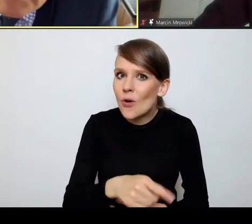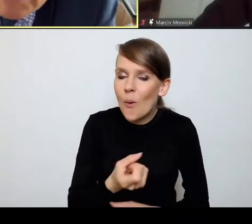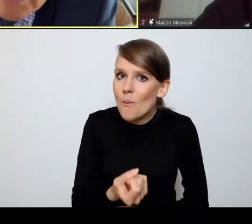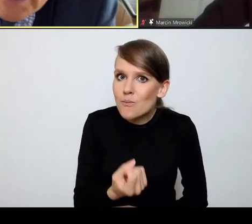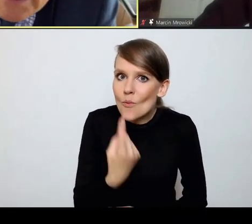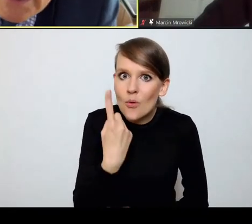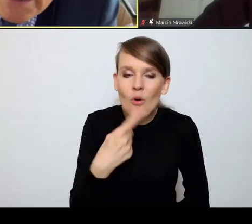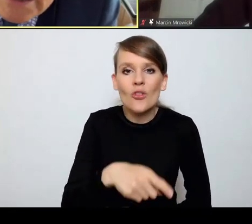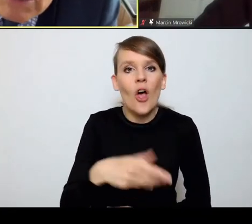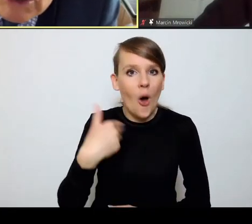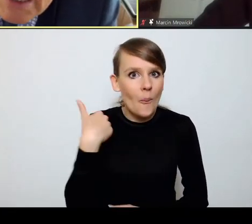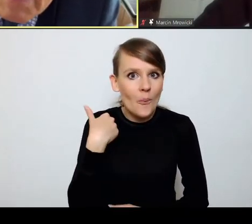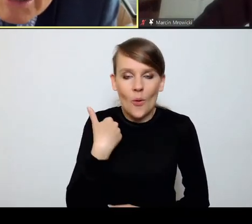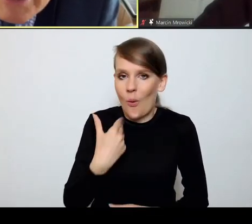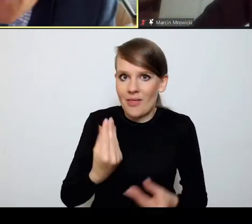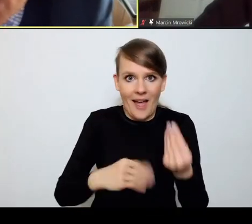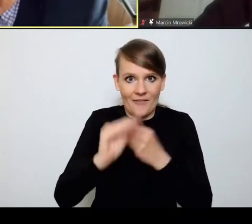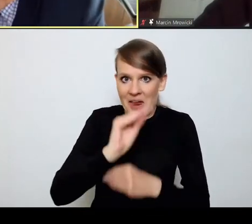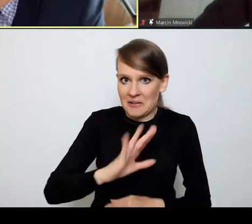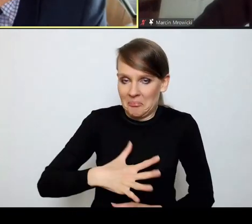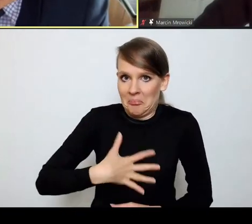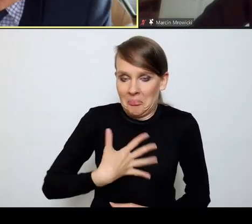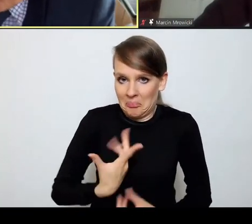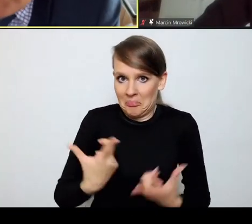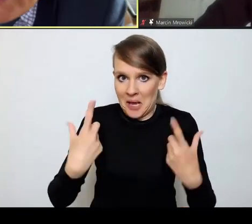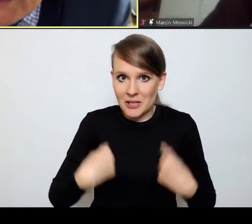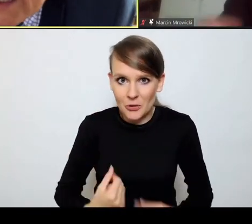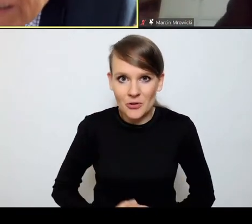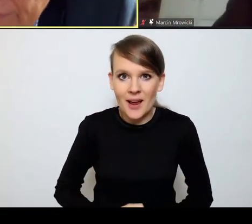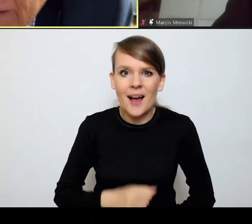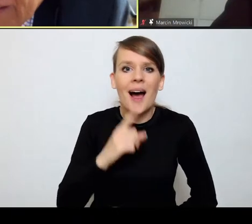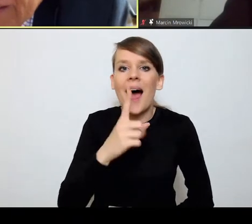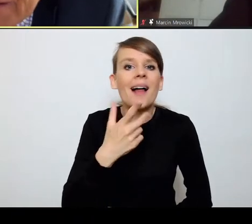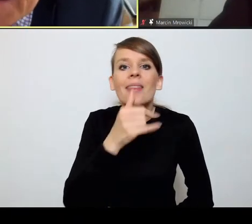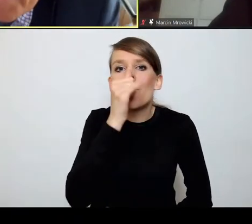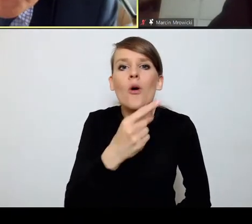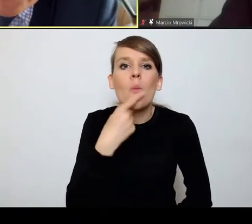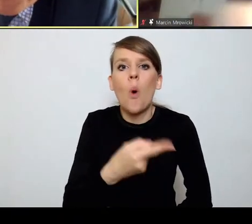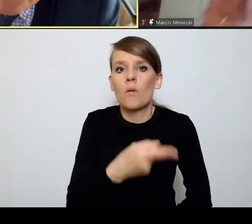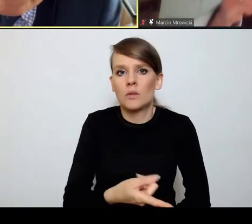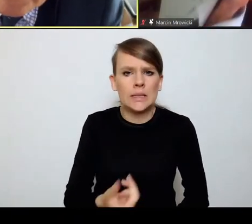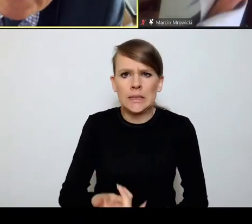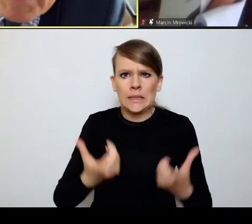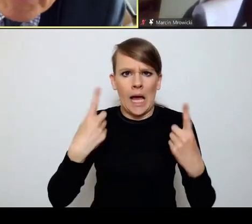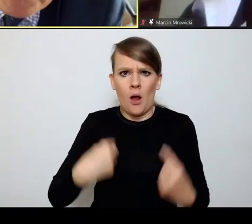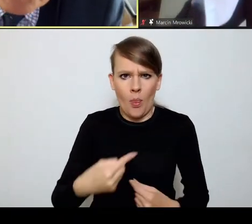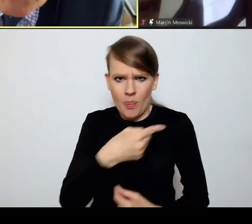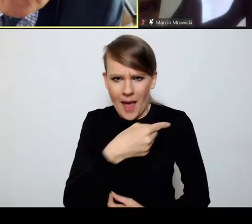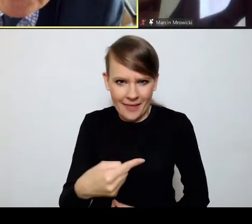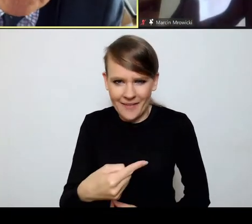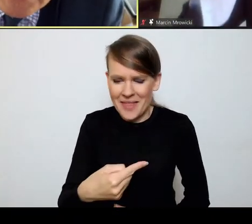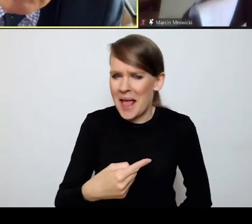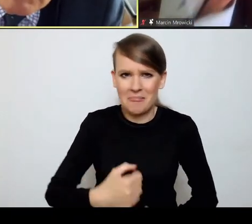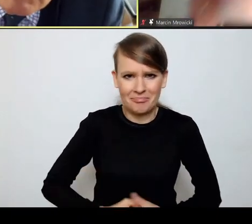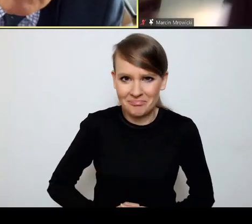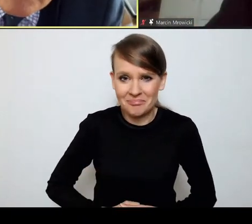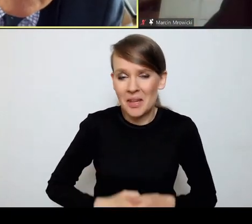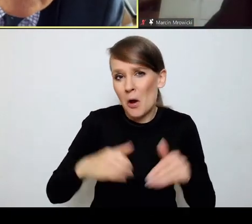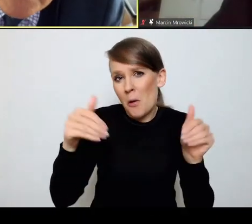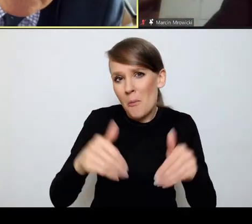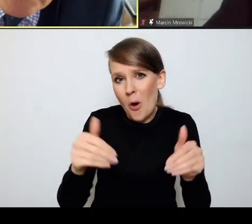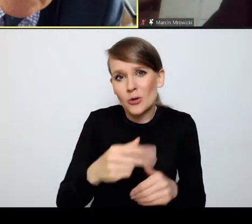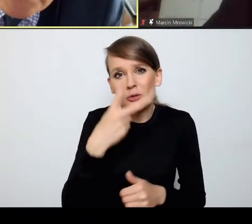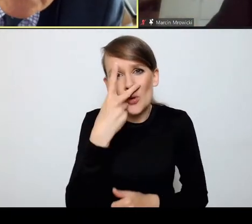największym zaskoczeniem. I nie mogę powiedzieć, że jest to zaskoczenie negatywne. Gdyby spojrzeć na to